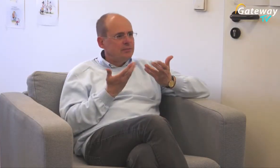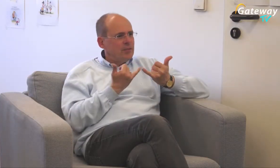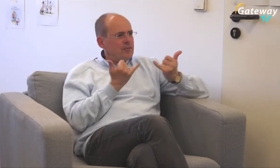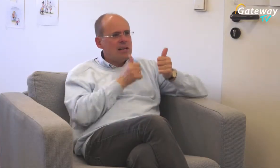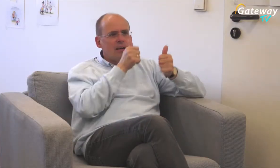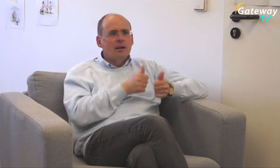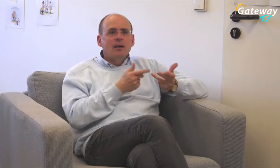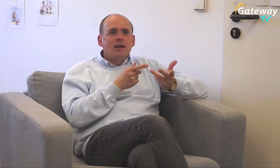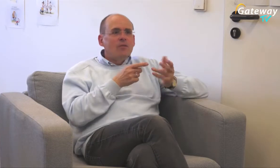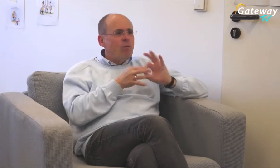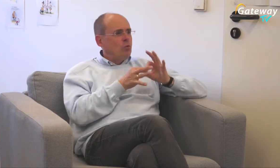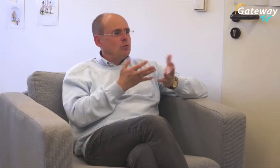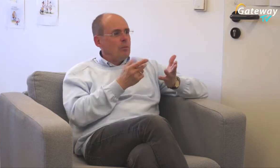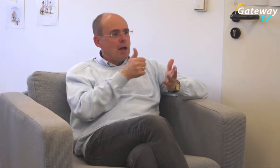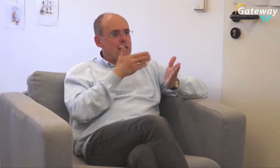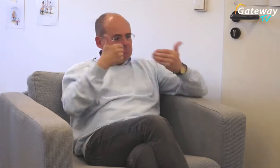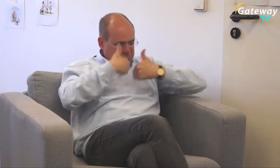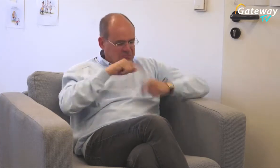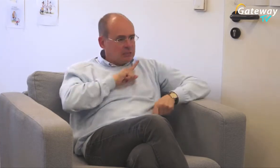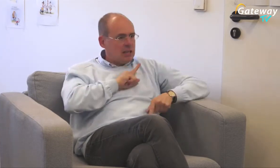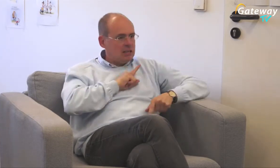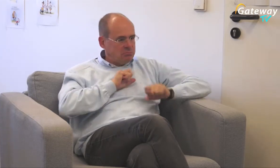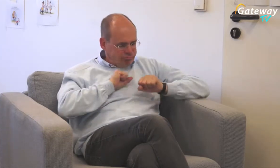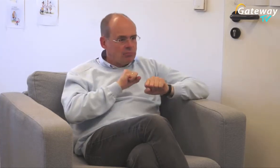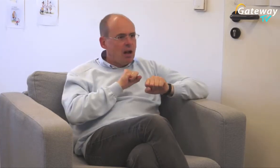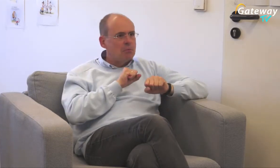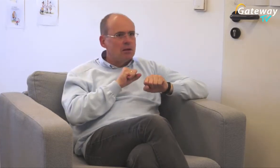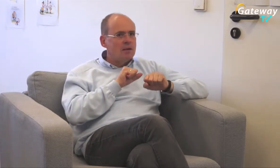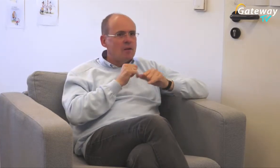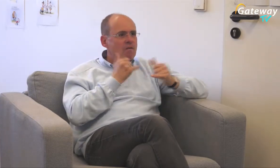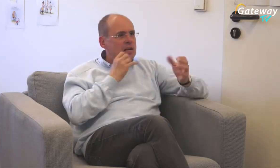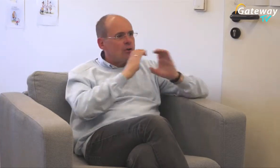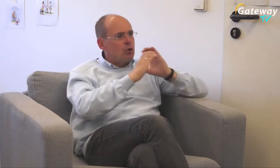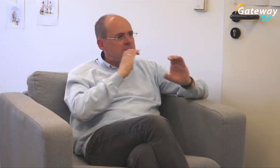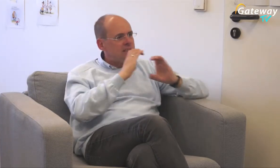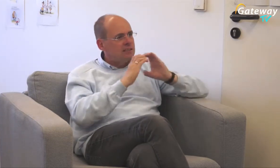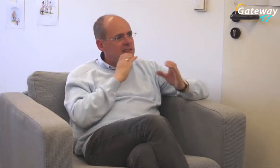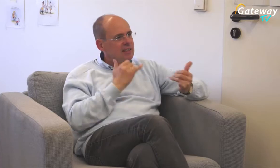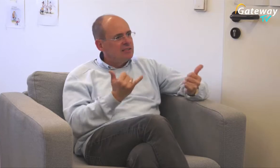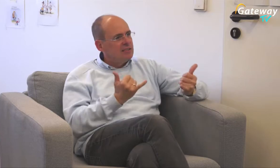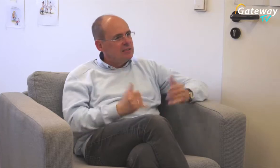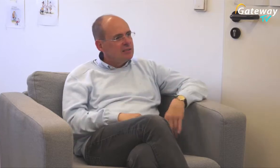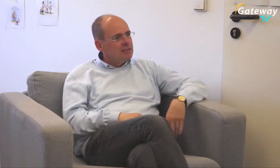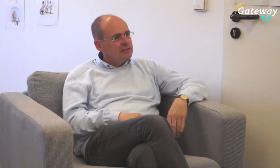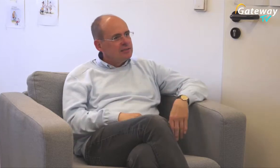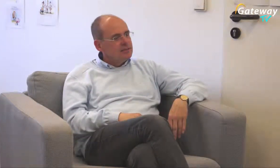Ein Autist, wie funktioniert das? Der ist ja in einer anderen Welt Wie kommuniziert er? Wie